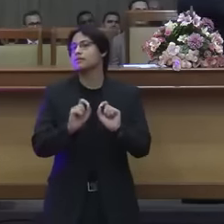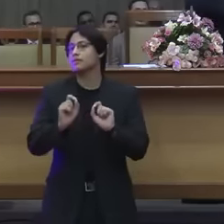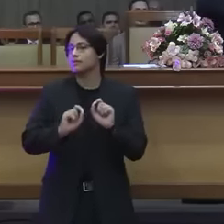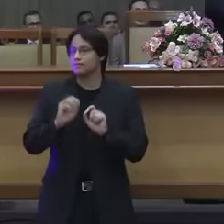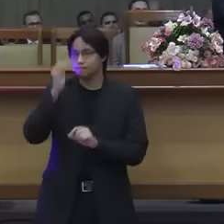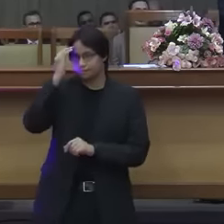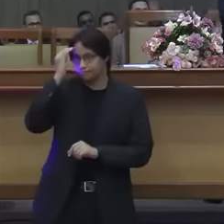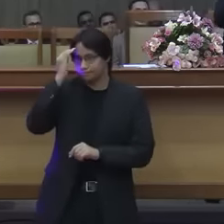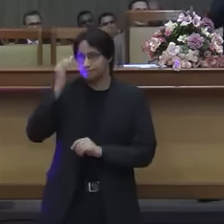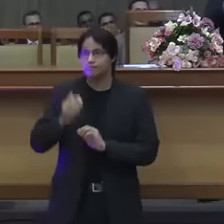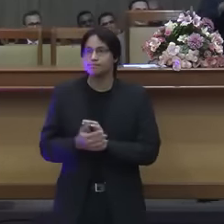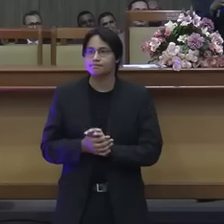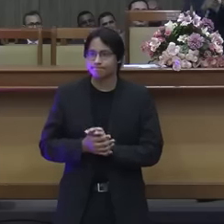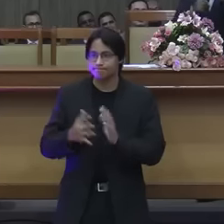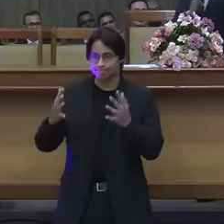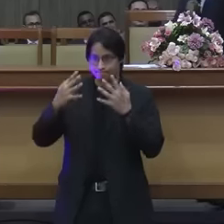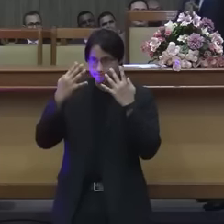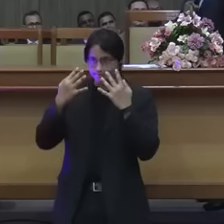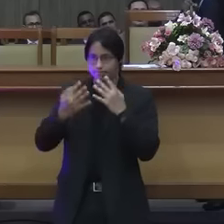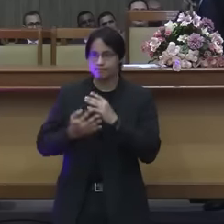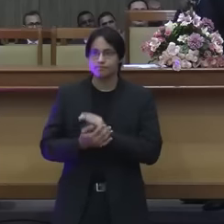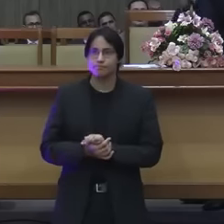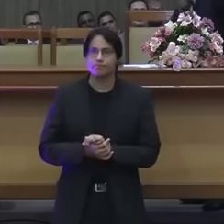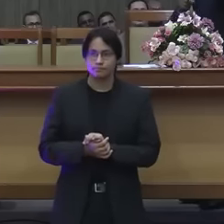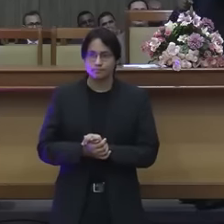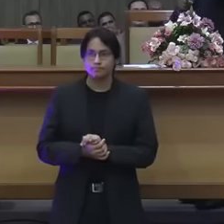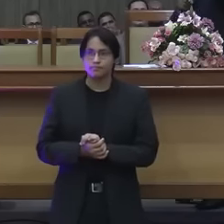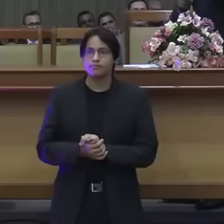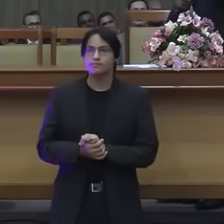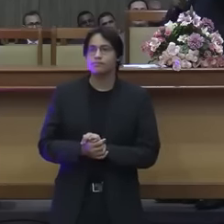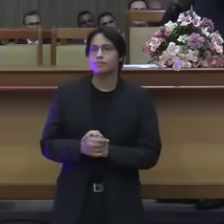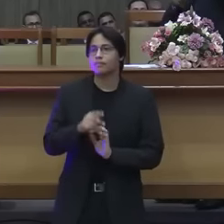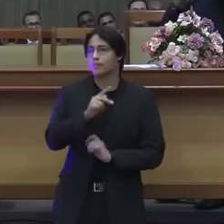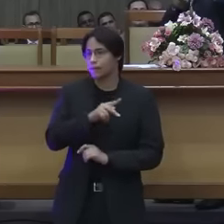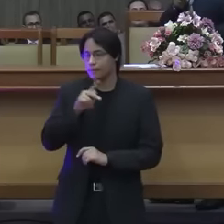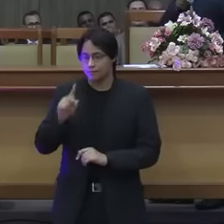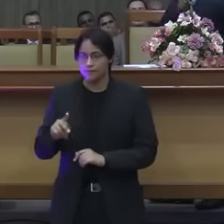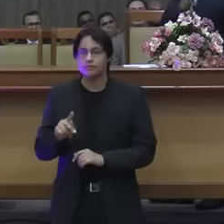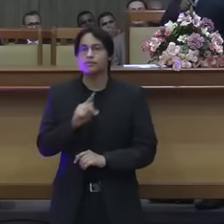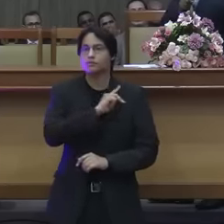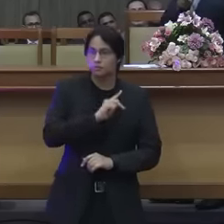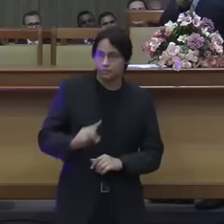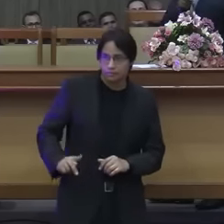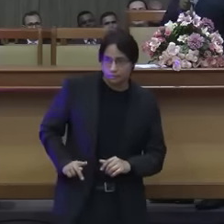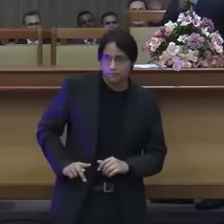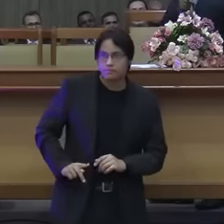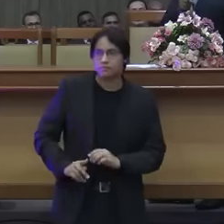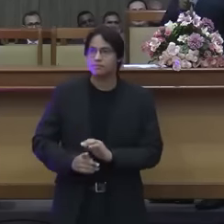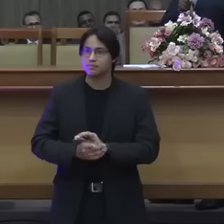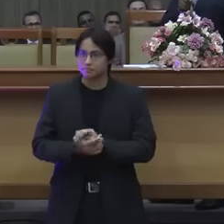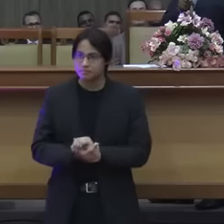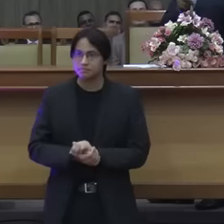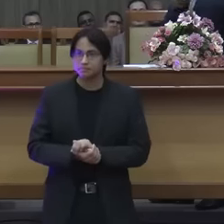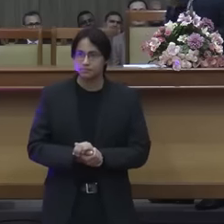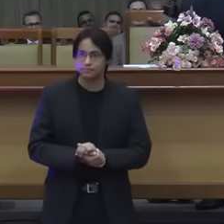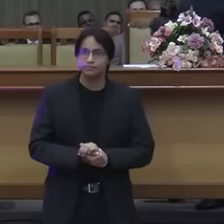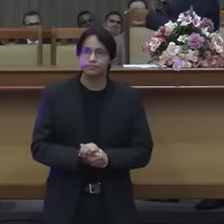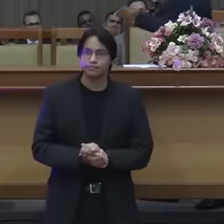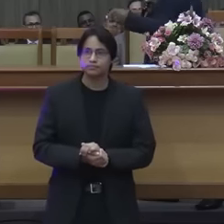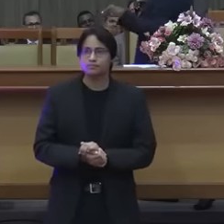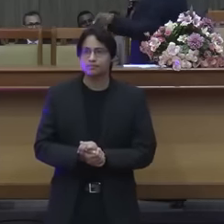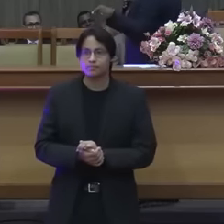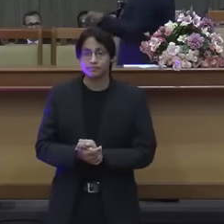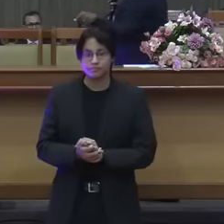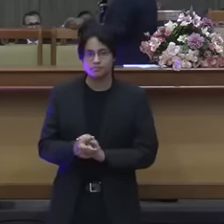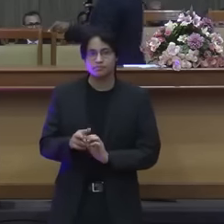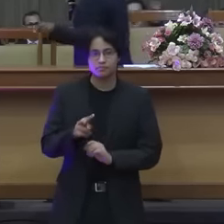olha para cá passou o pastor presidente da convenção e viu